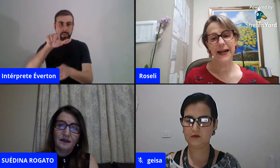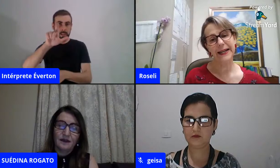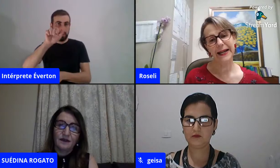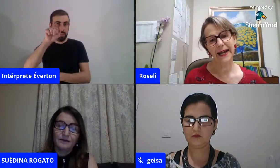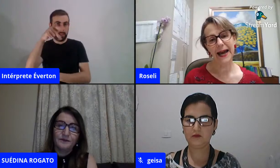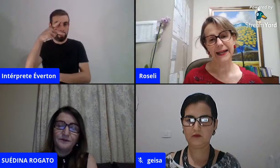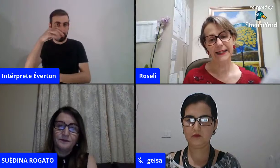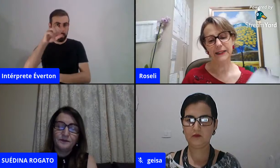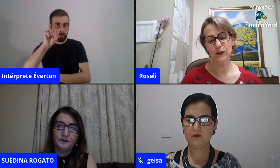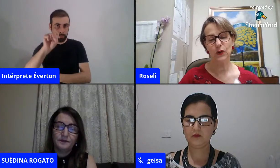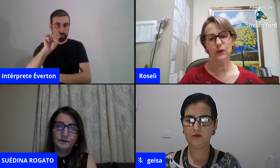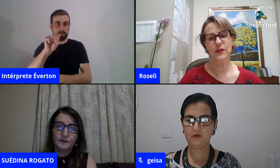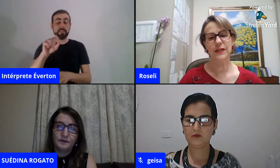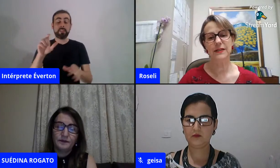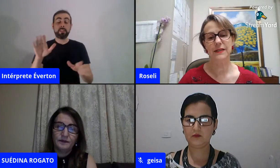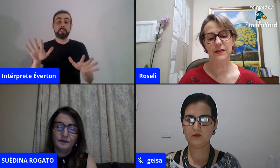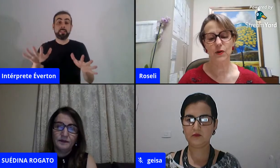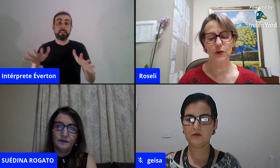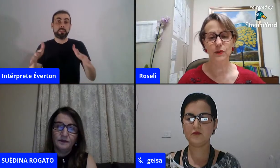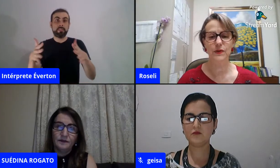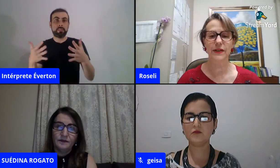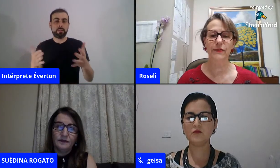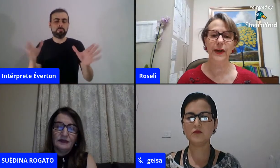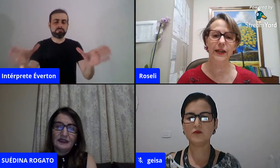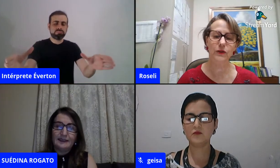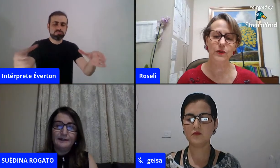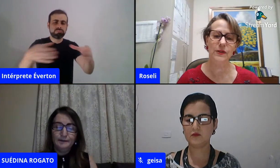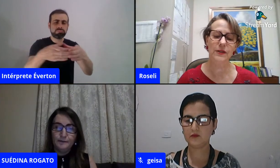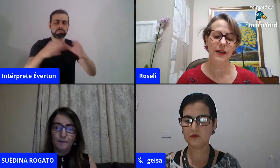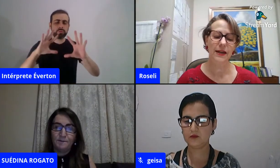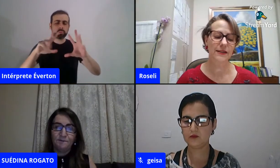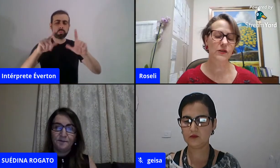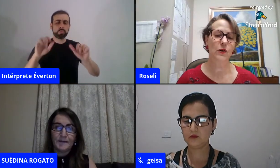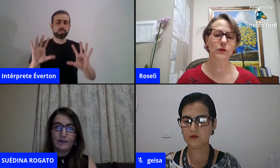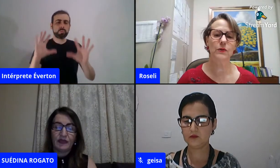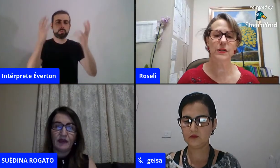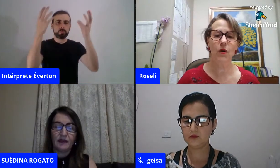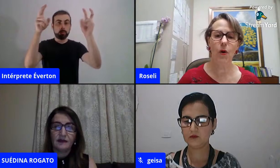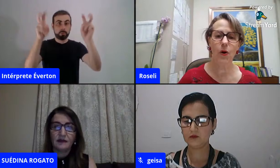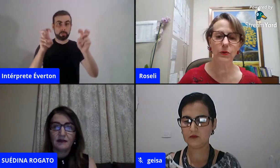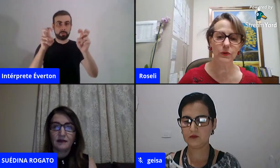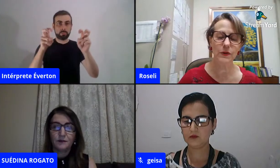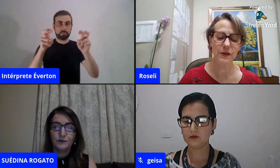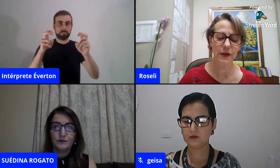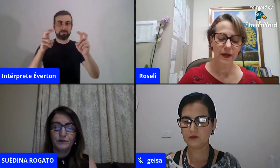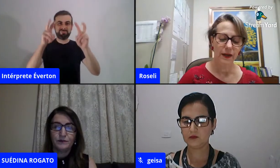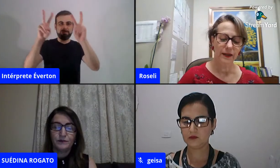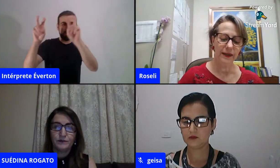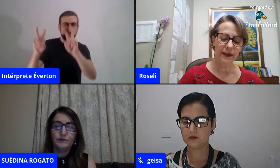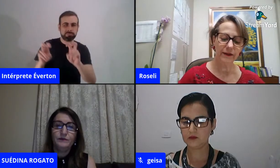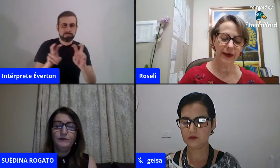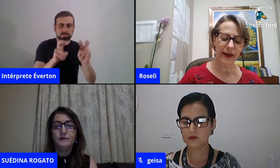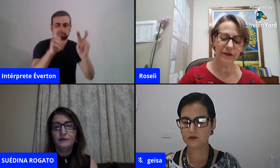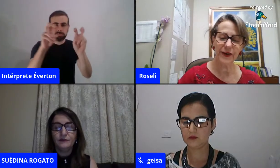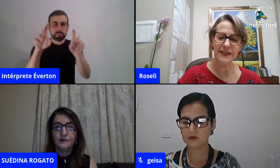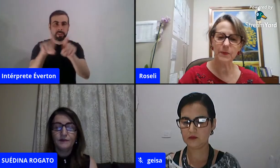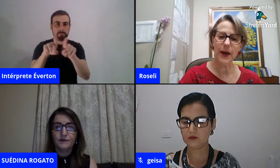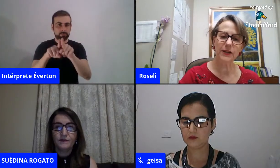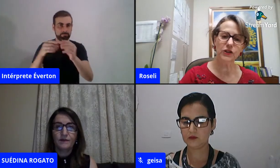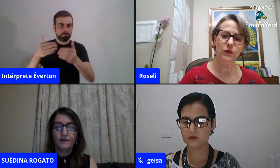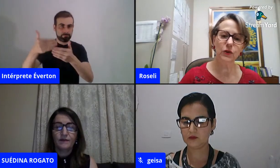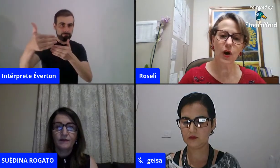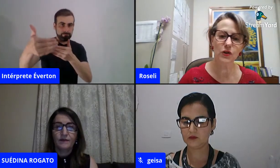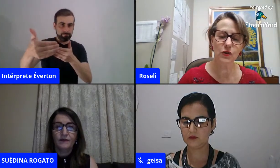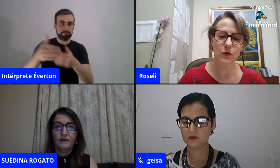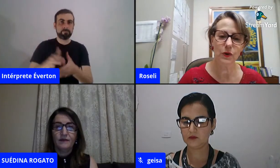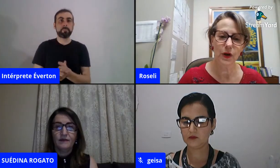ele vai agregar aí todos esses outros eventos, esses outros encontros, que fazem